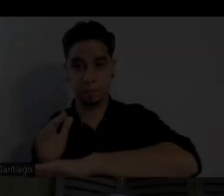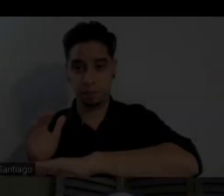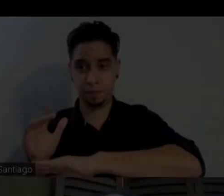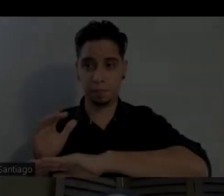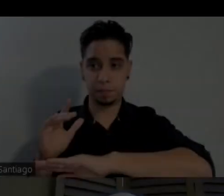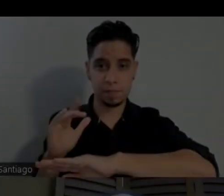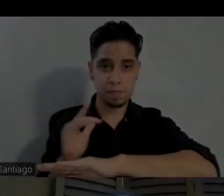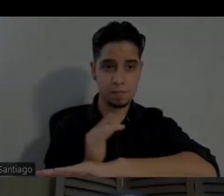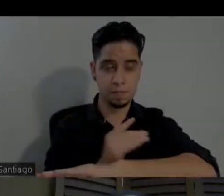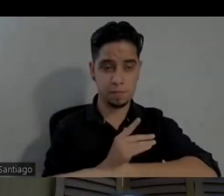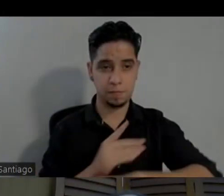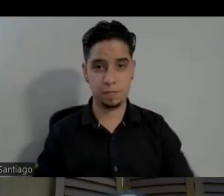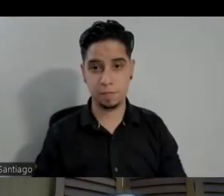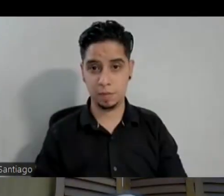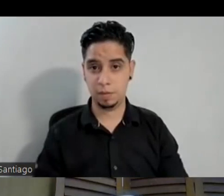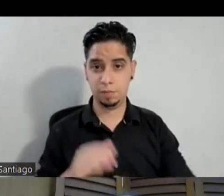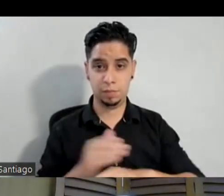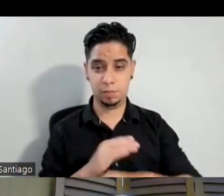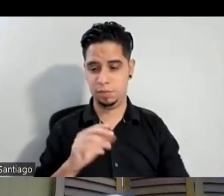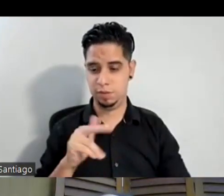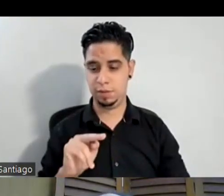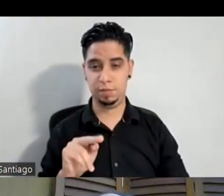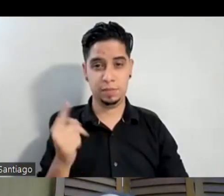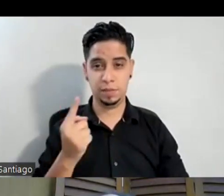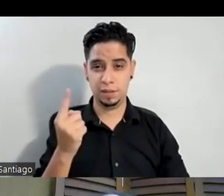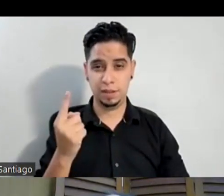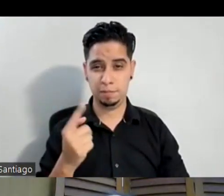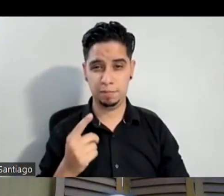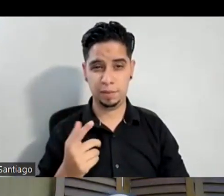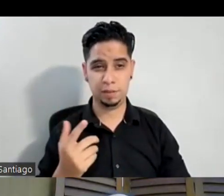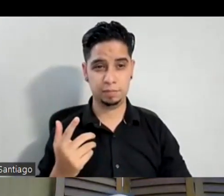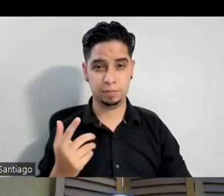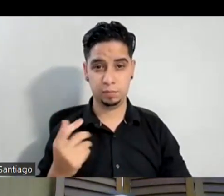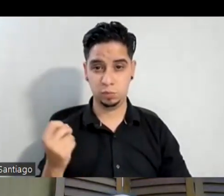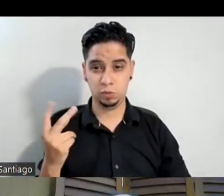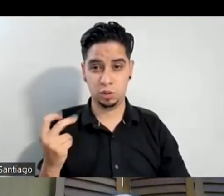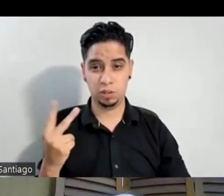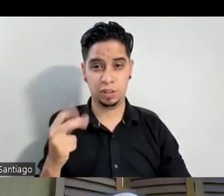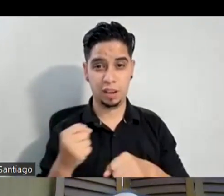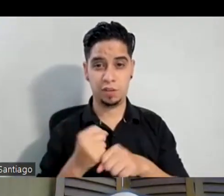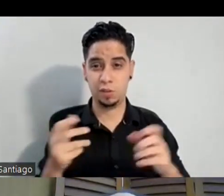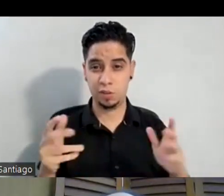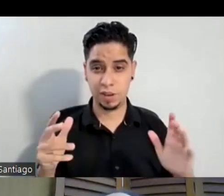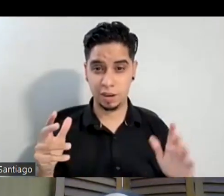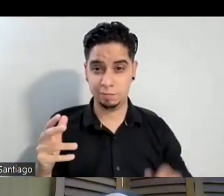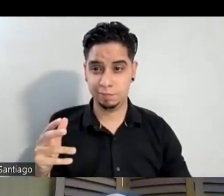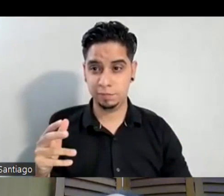hay esa música de Sharon Martínez a mí de verdad que son que 12 años 12 años pero él había